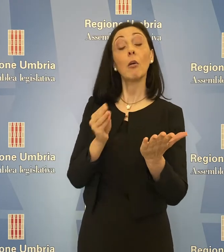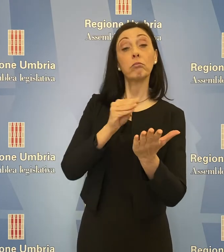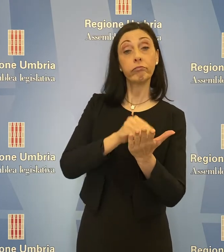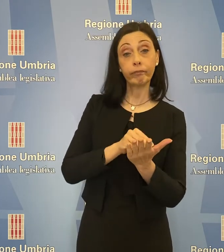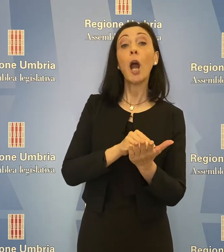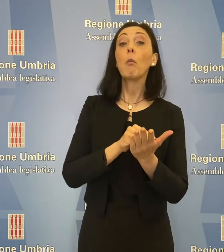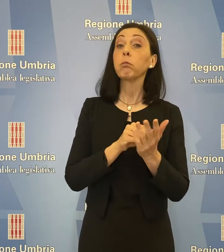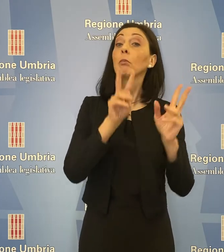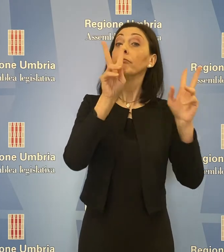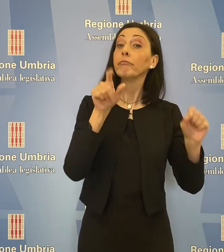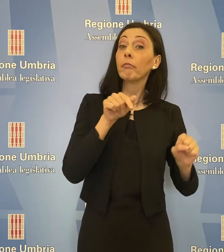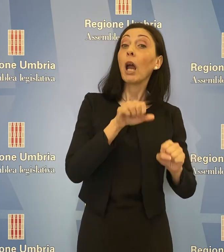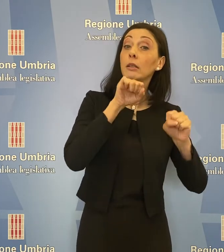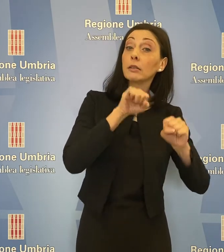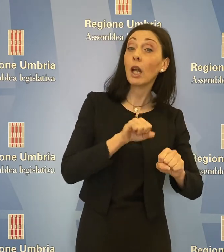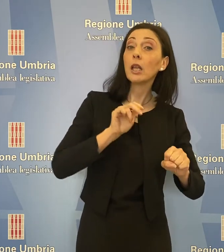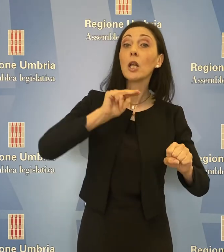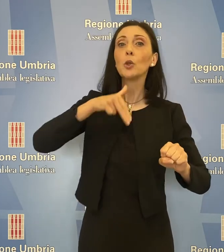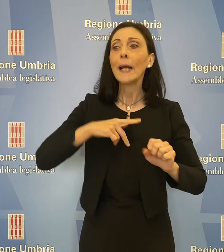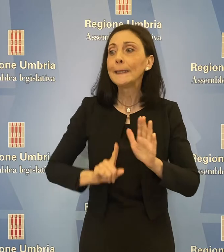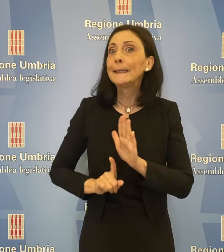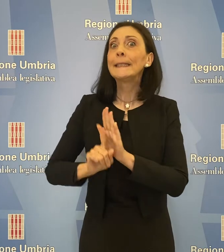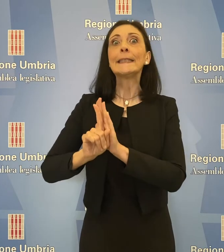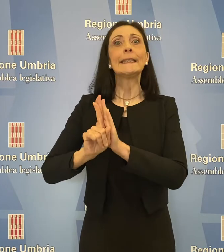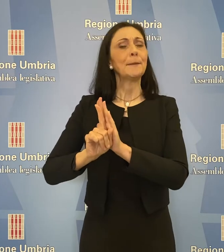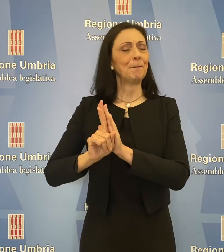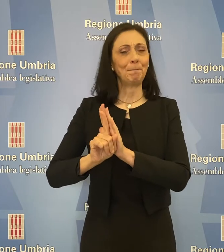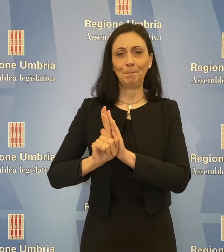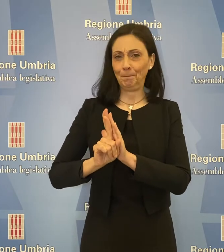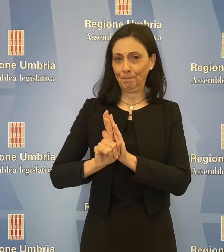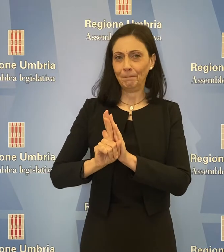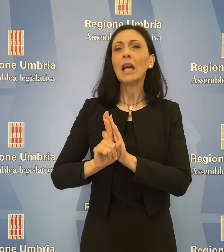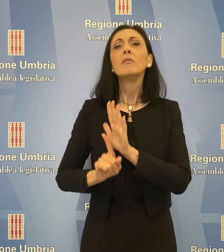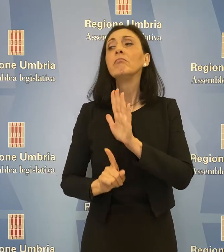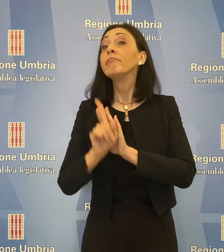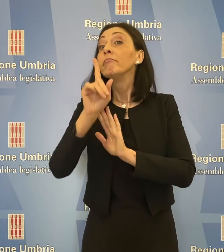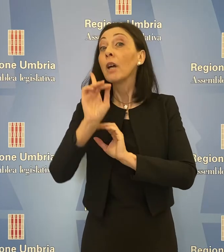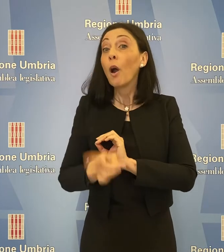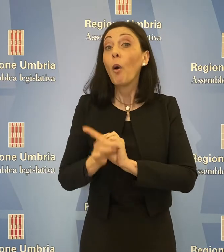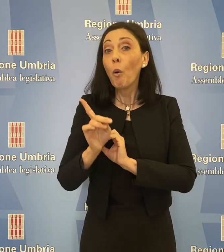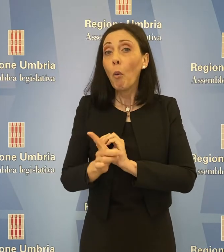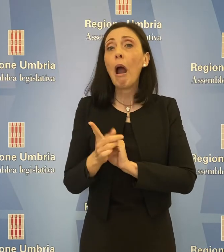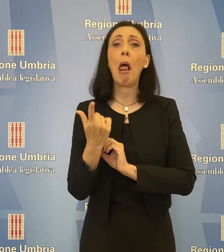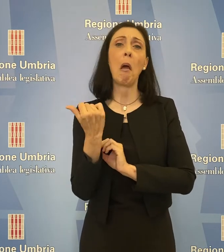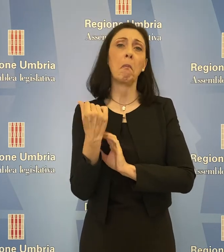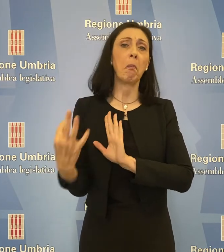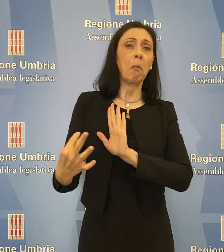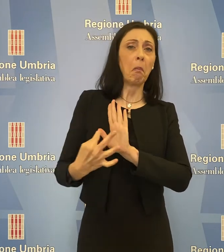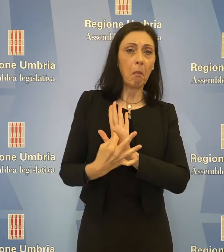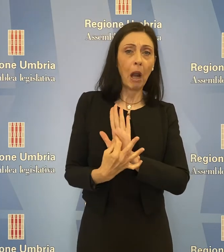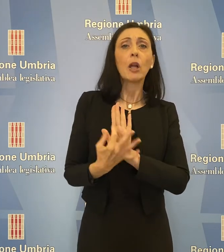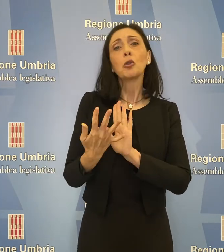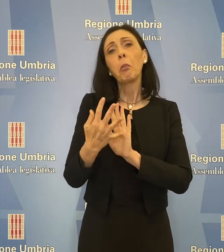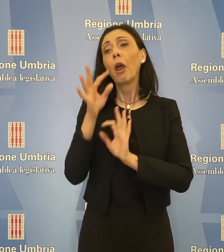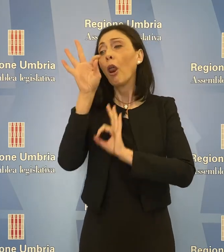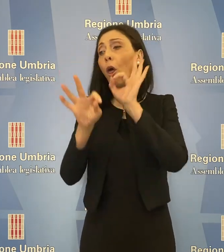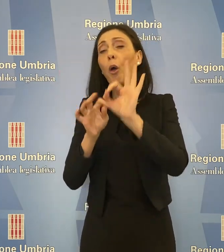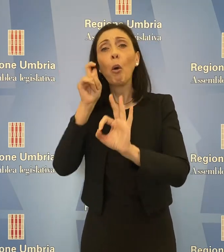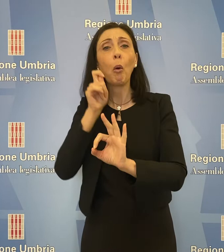di sanità e sociale, non hanno avuto gli esiti sperati, quelli cioè di far avere a prezzi calmirati le prestazioni odontoiatriche